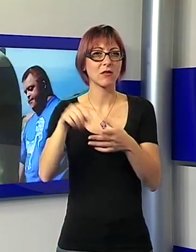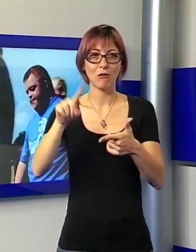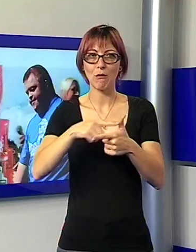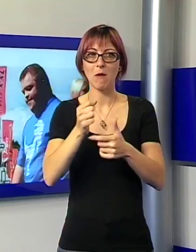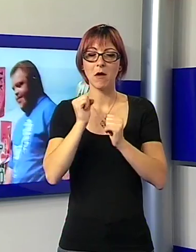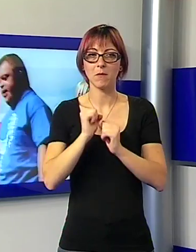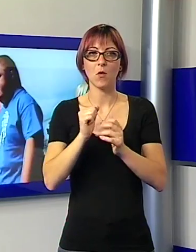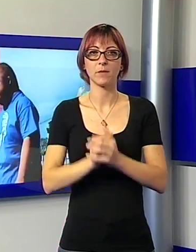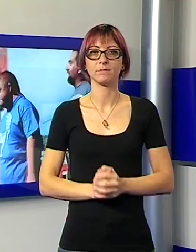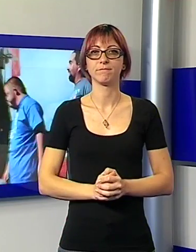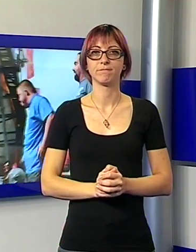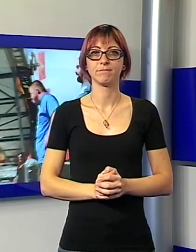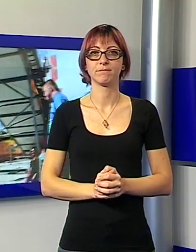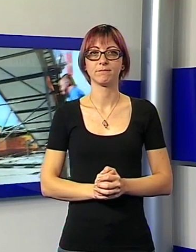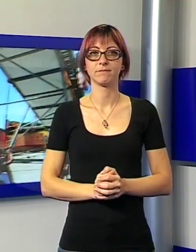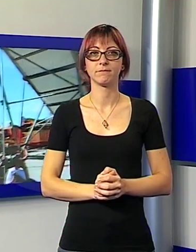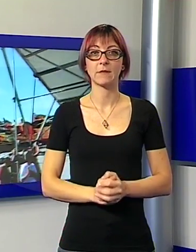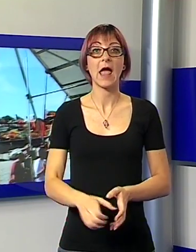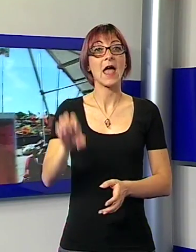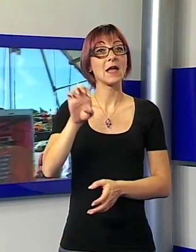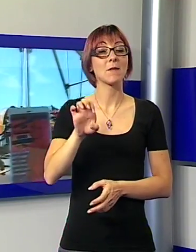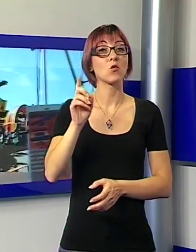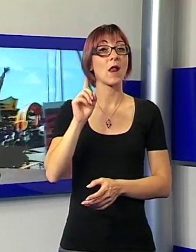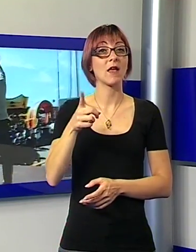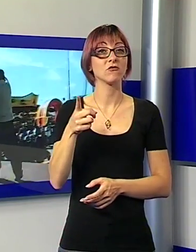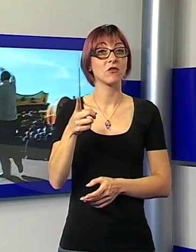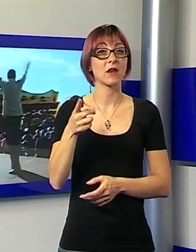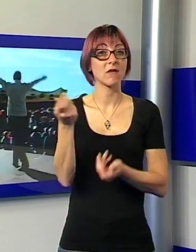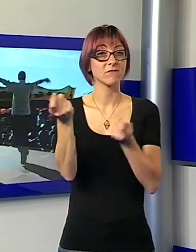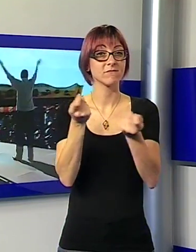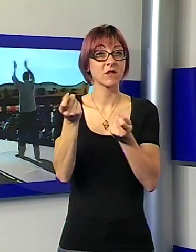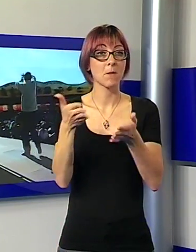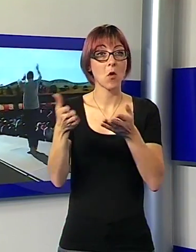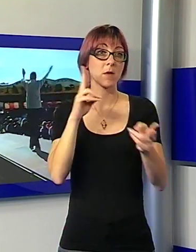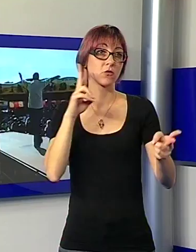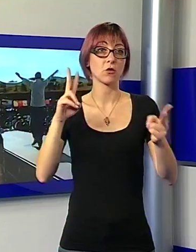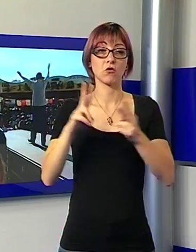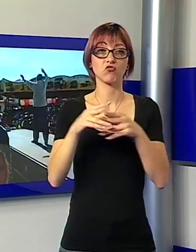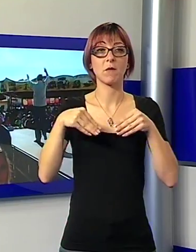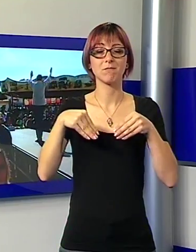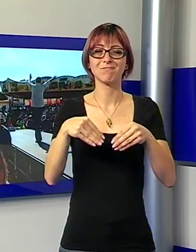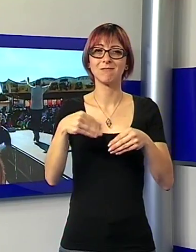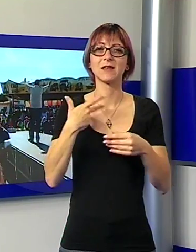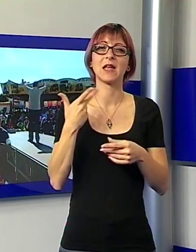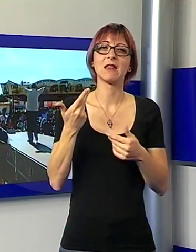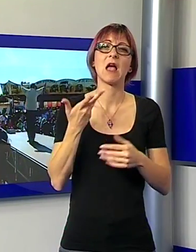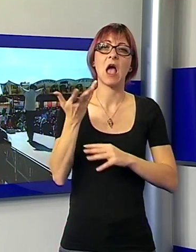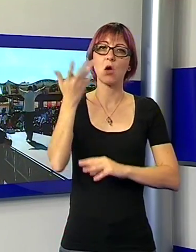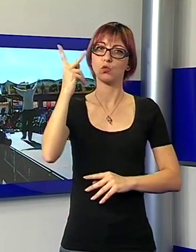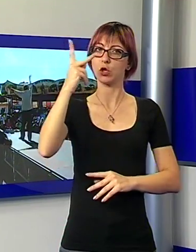Ancora una volta è stata Emanuela Gennai a condurre il momento d'incontro, che ha visto la presenza e i saluti delle autorità lucchesi, di alcuni